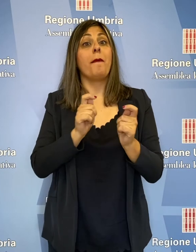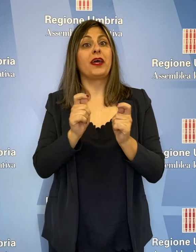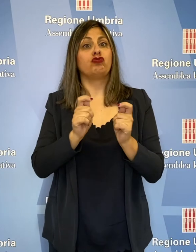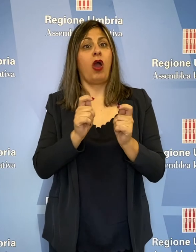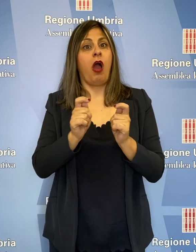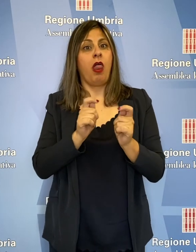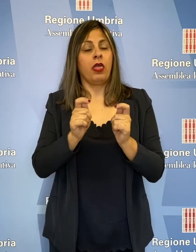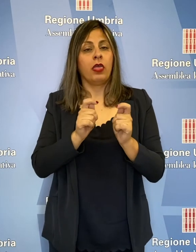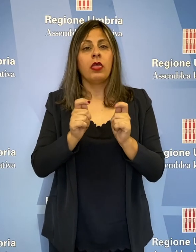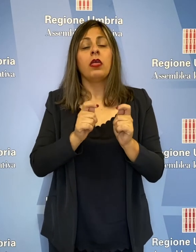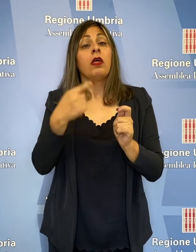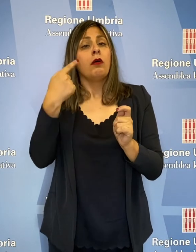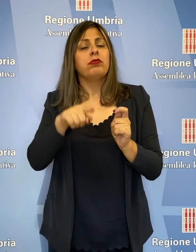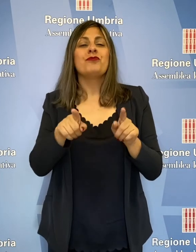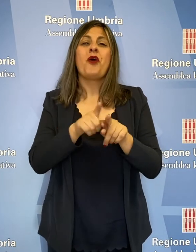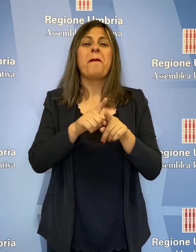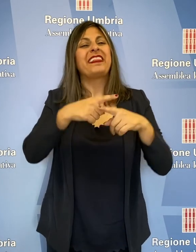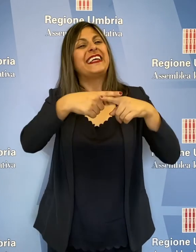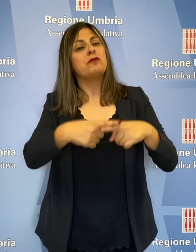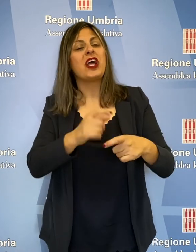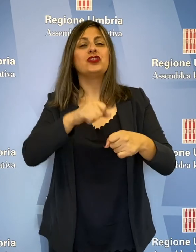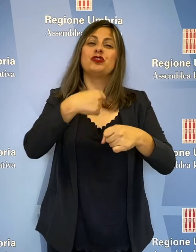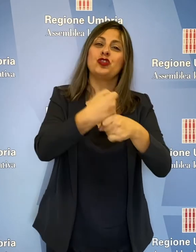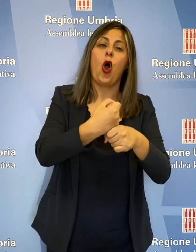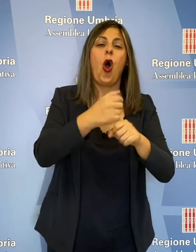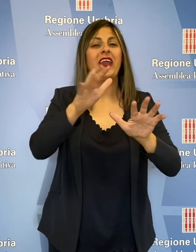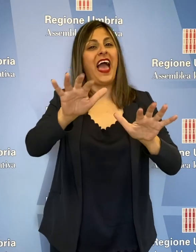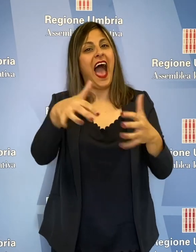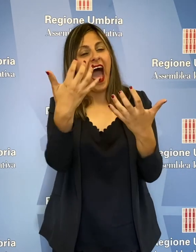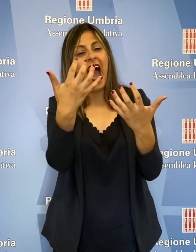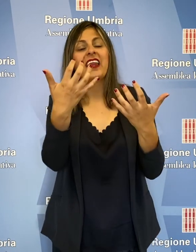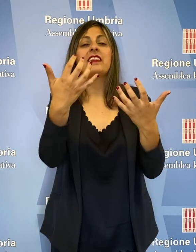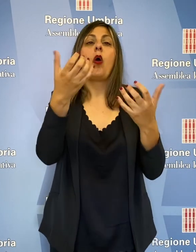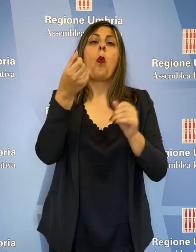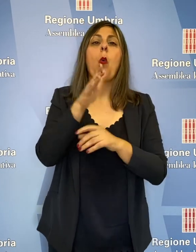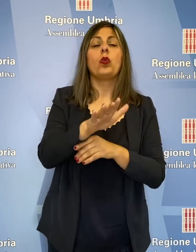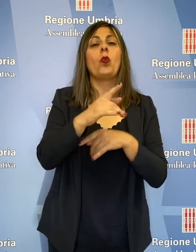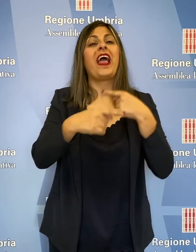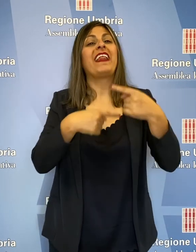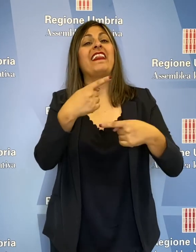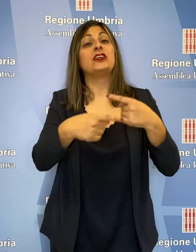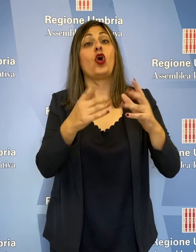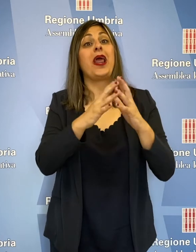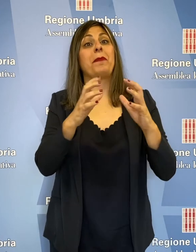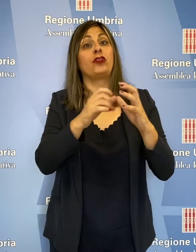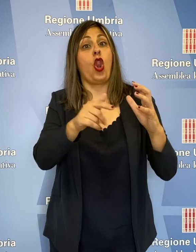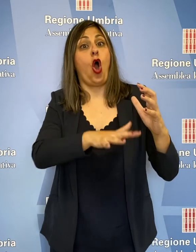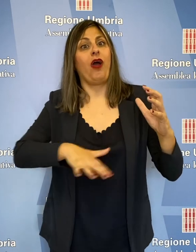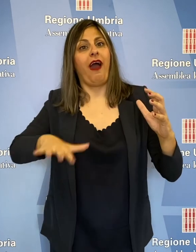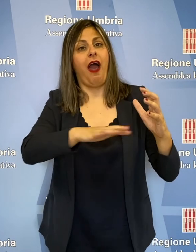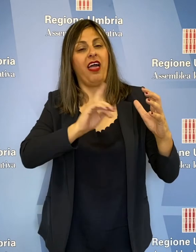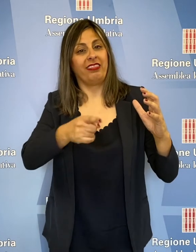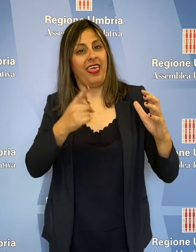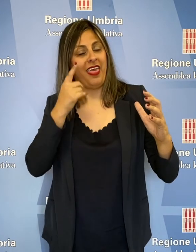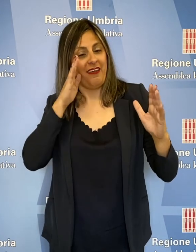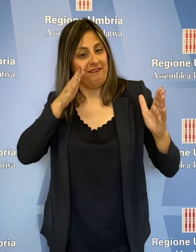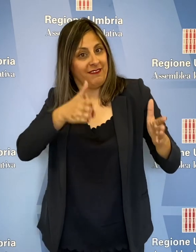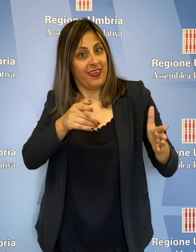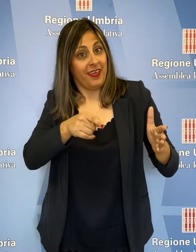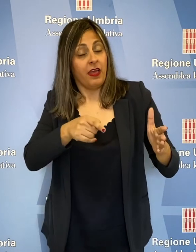storia, dell'arte, della cultura e della tradizione imprenditoriale locale. Per attuare questo principio, secondo Mancini, occorre